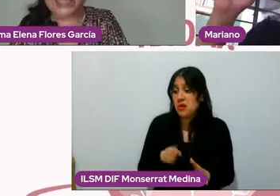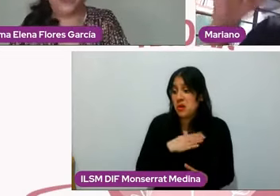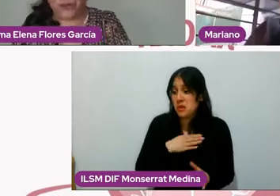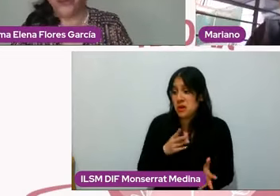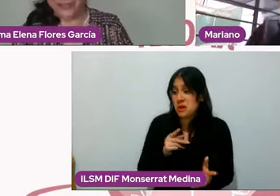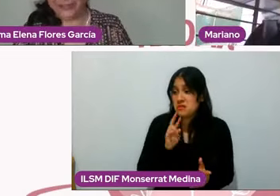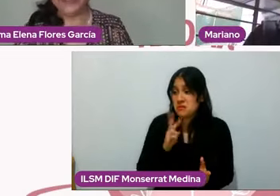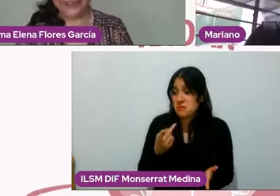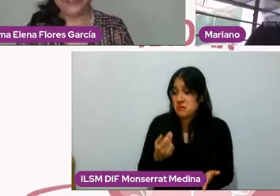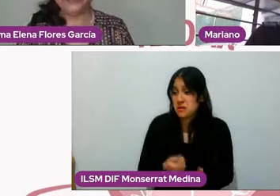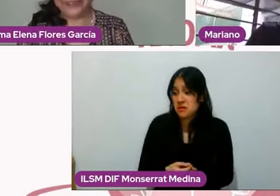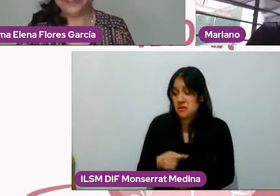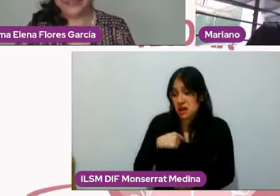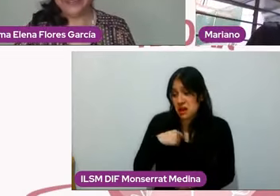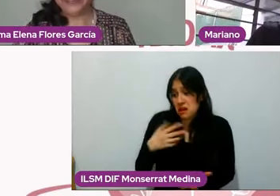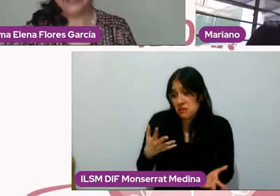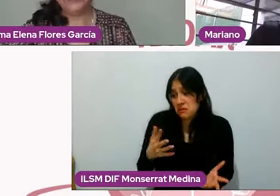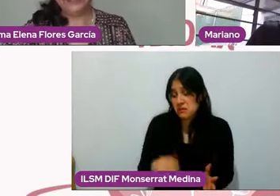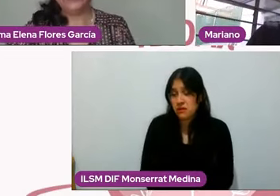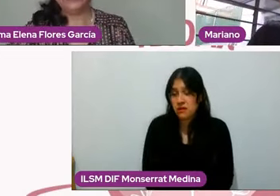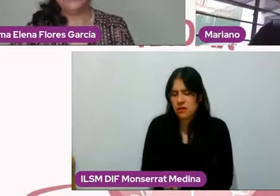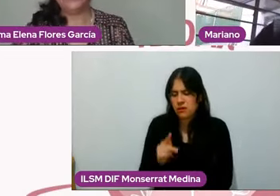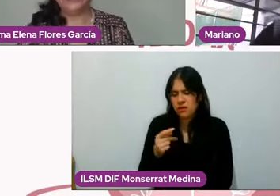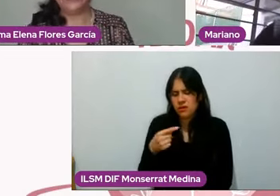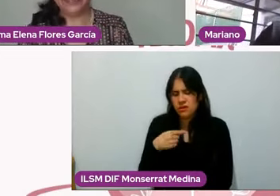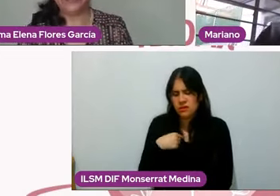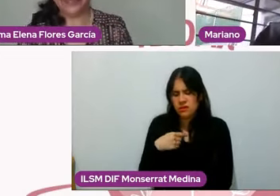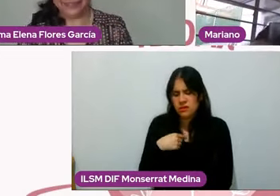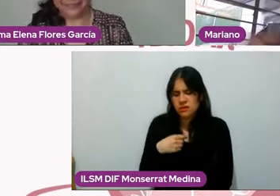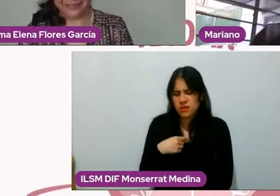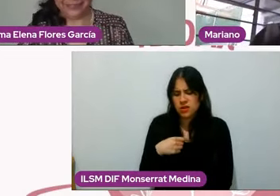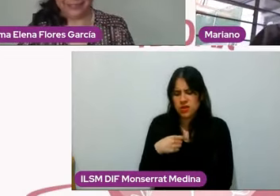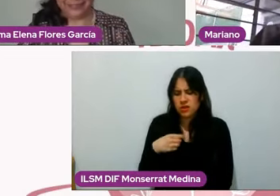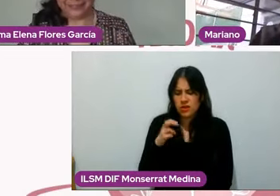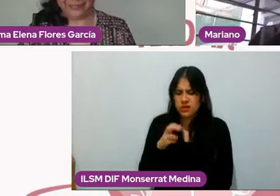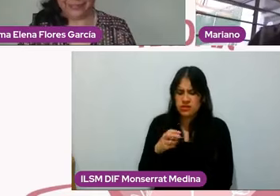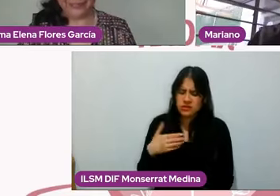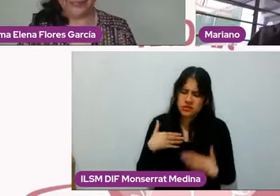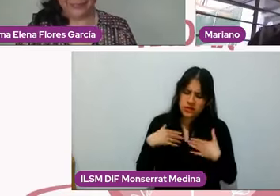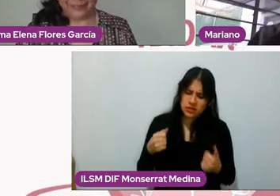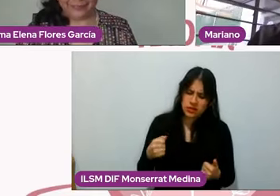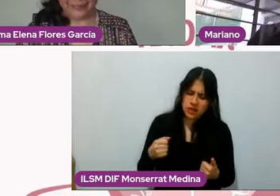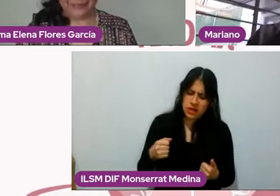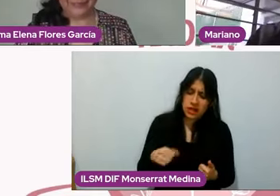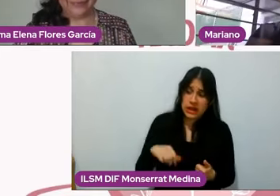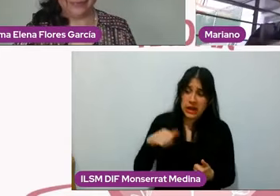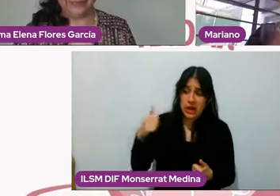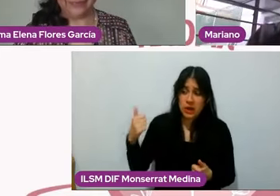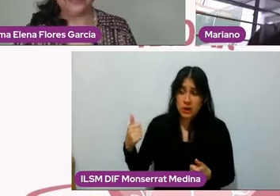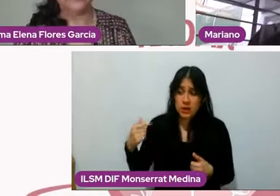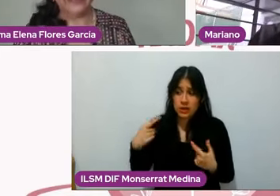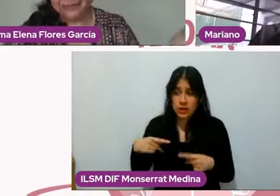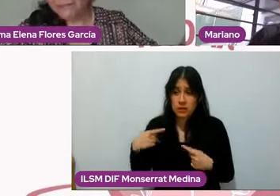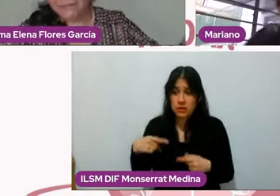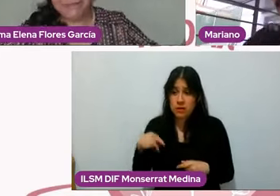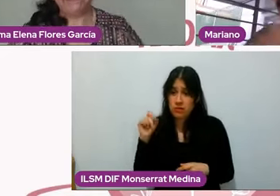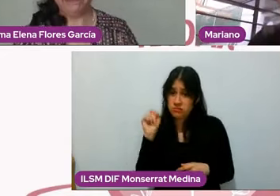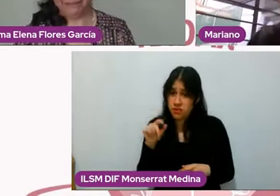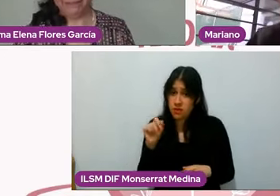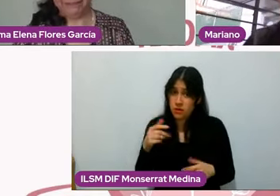Si eres consciente de eso y la otra persona está en el mismo barco, por favor,